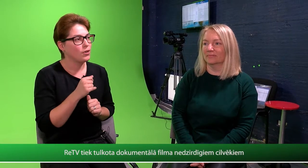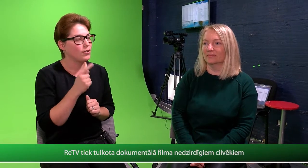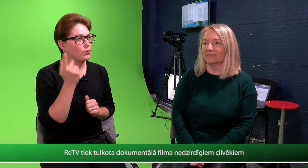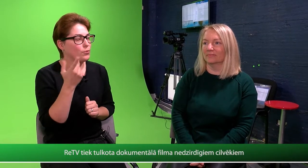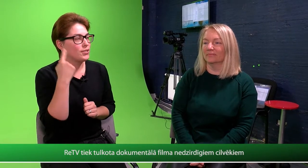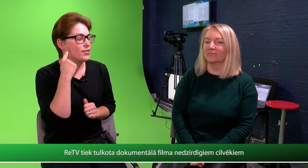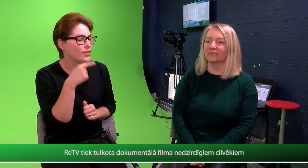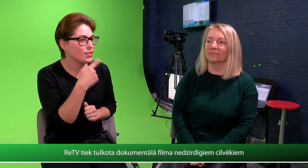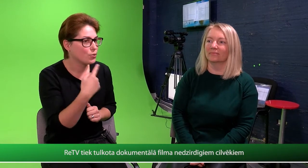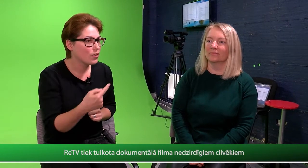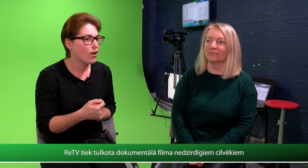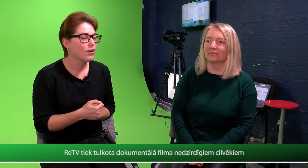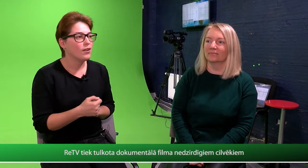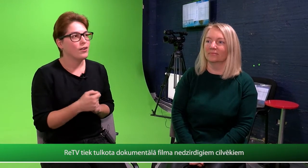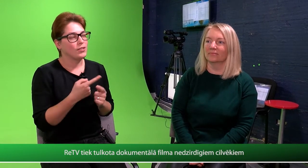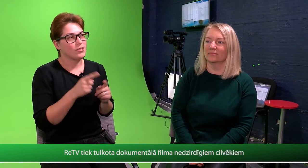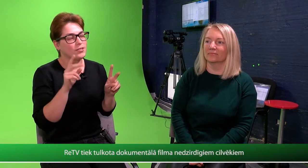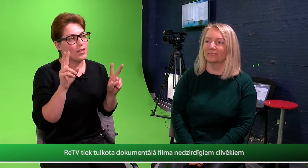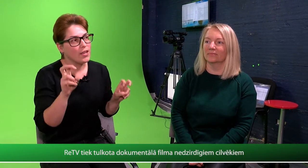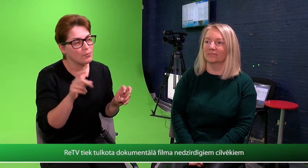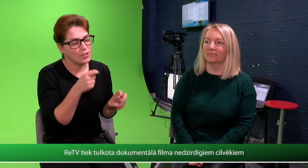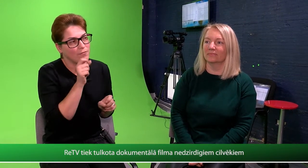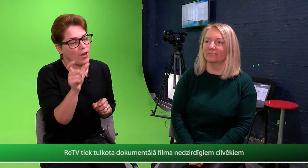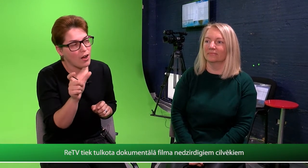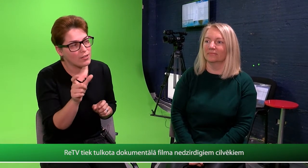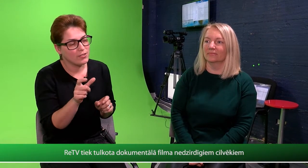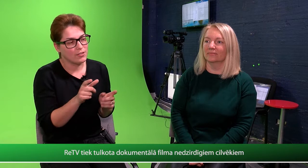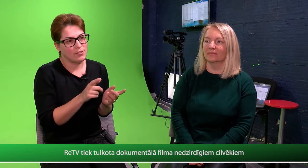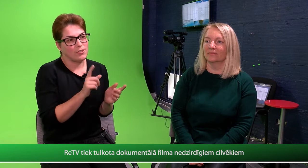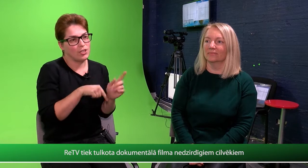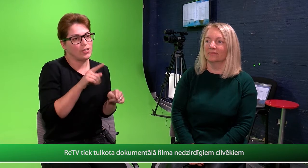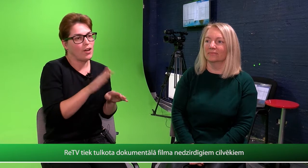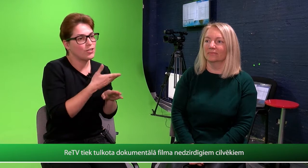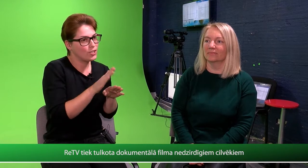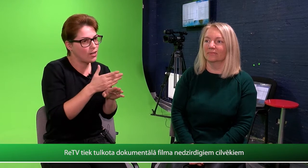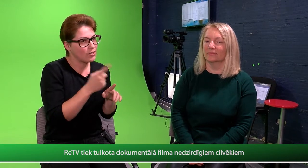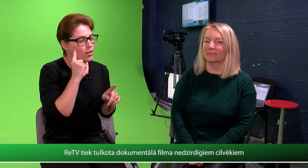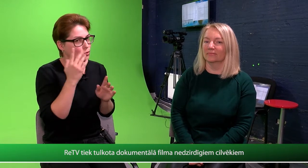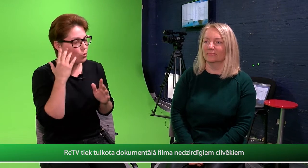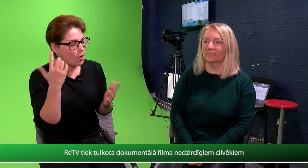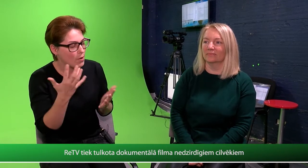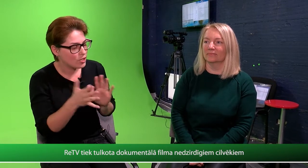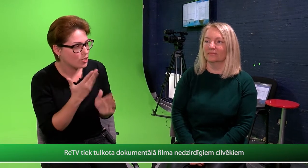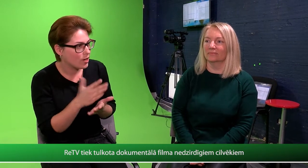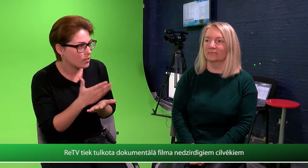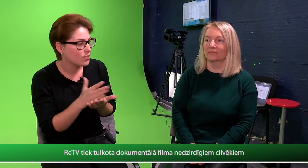ko dzirdīgais runā, tās tēmas, frāzes dažreiz atšķirās, tā doma atšķirās.